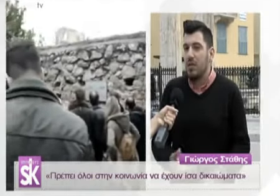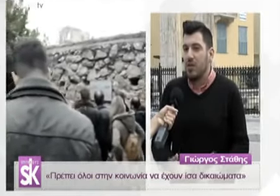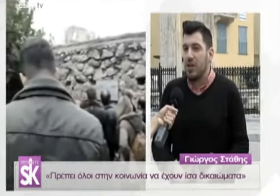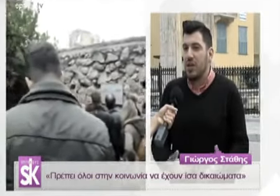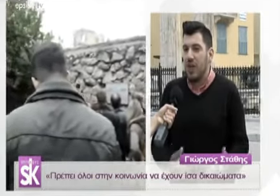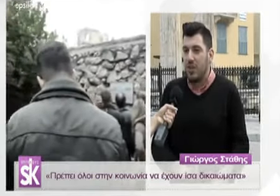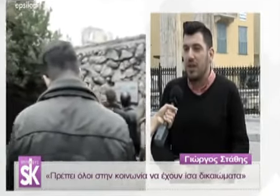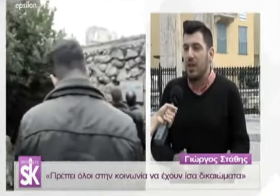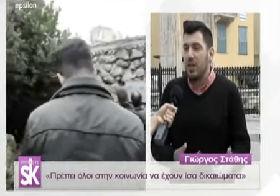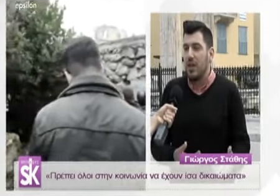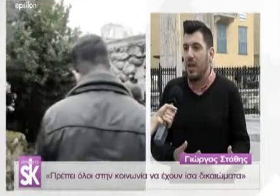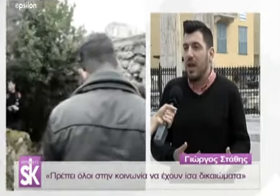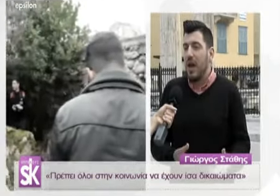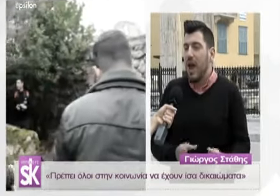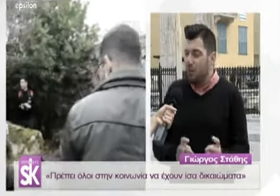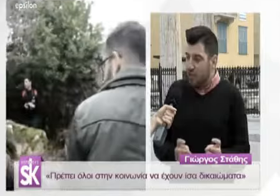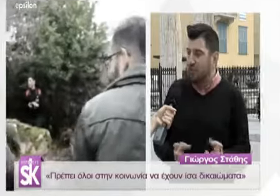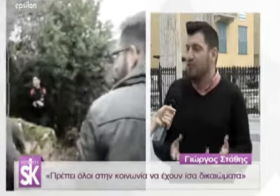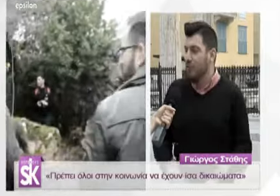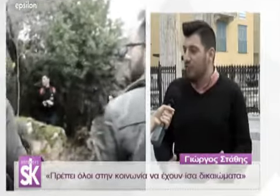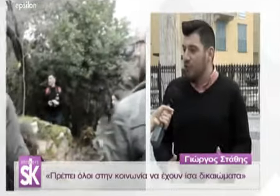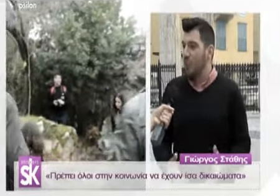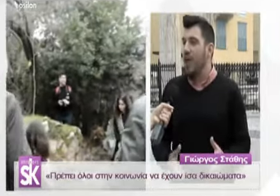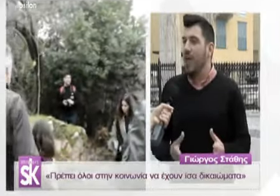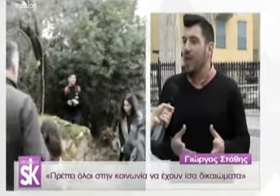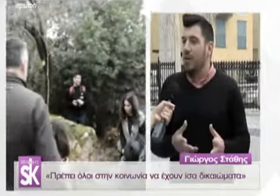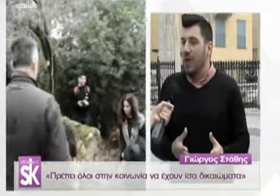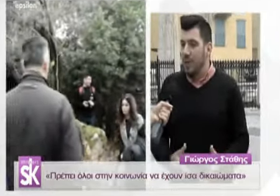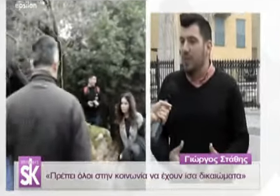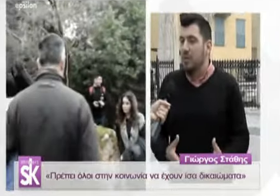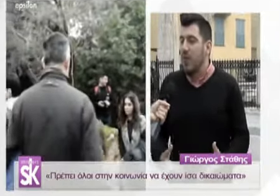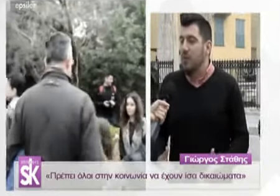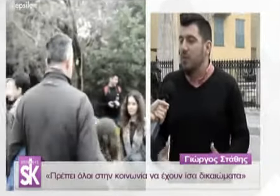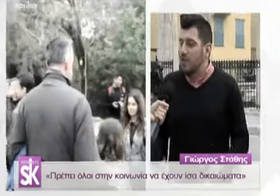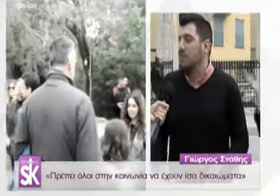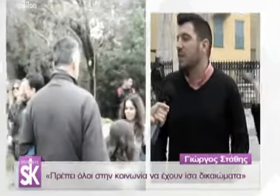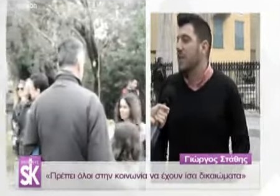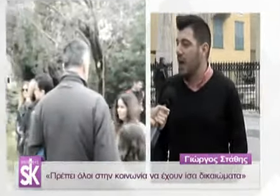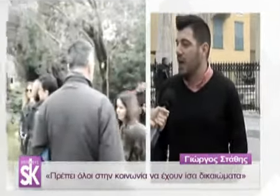μπόρεσαν και είδαν και άκουσαν εντός εισαγωγικών πράγματα τα οποία έχουμε πρόσβαση εμείς καθημερινά.